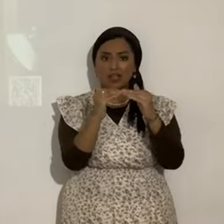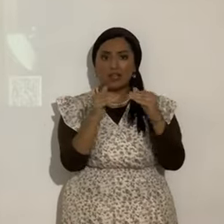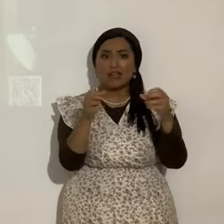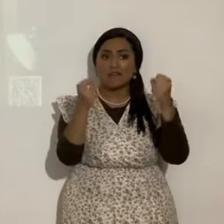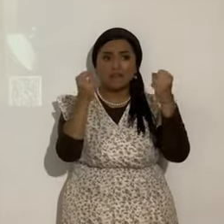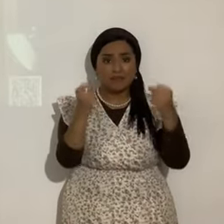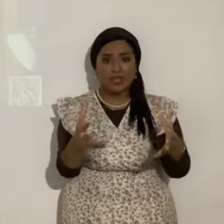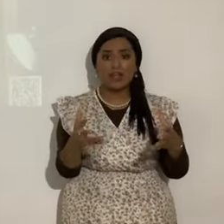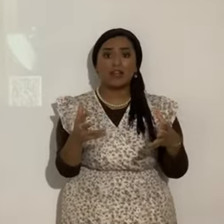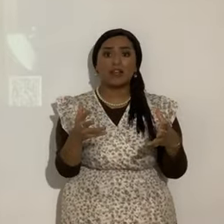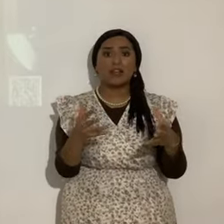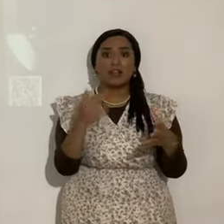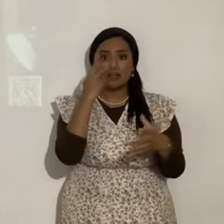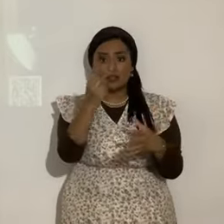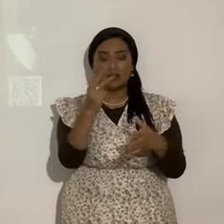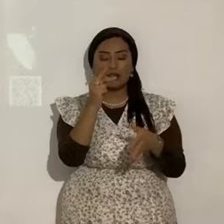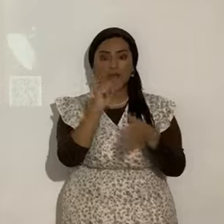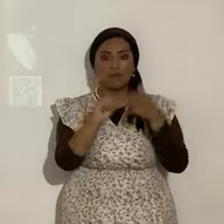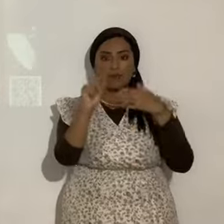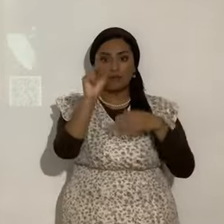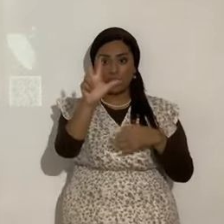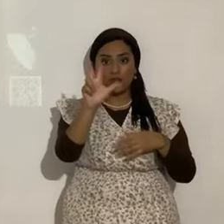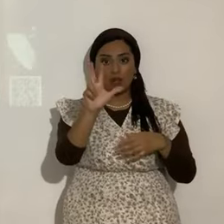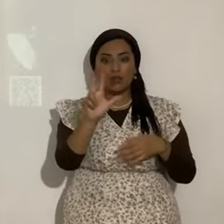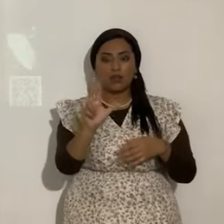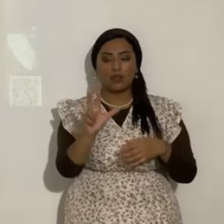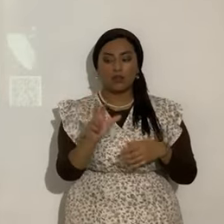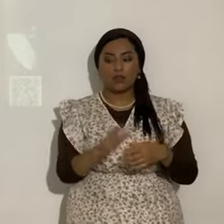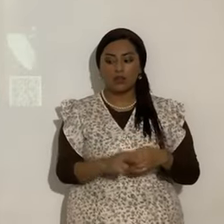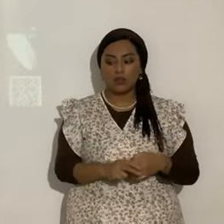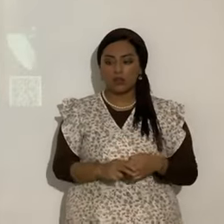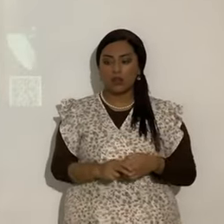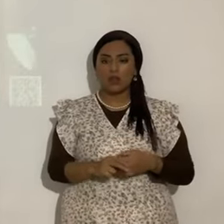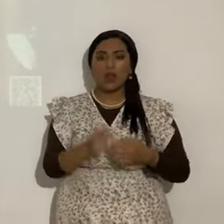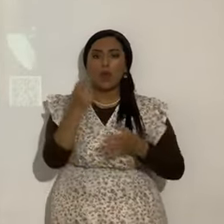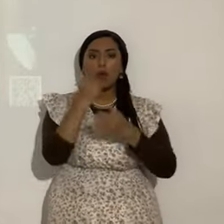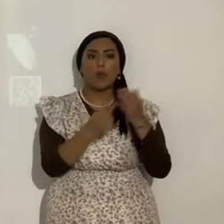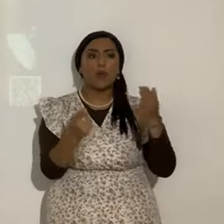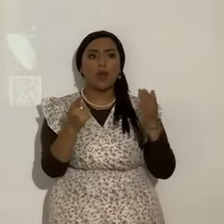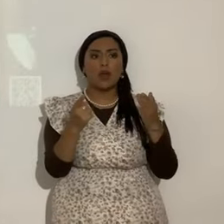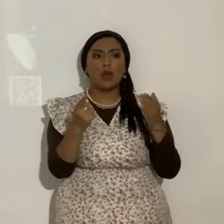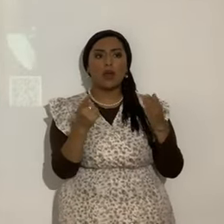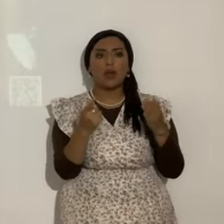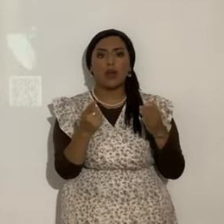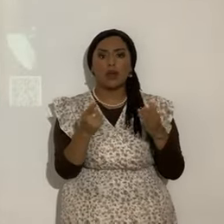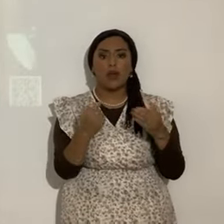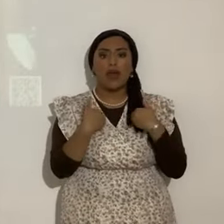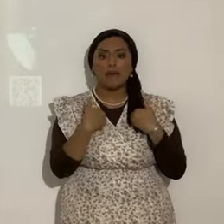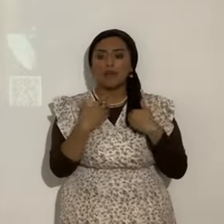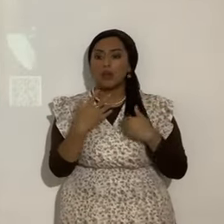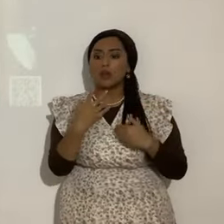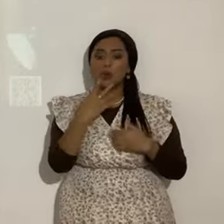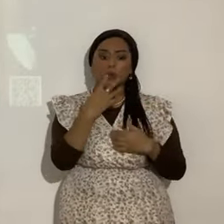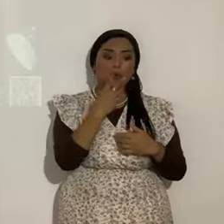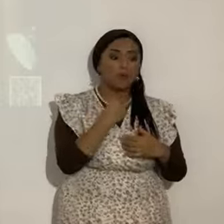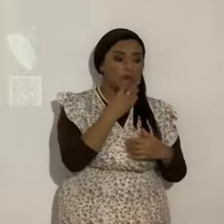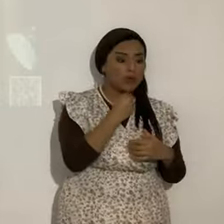las, vean como dice el 3, ¿qué ventaja tiene pues el judío? ¿O de qué aprovecha la